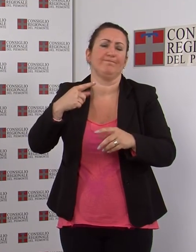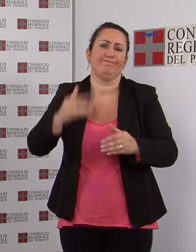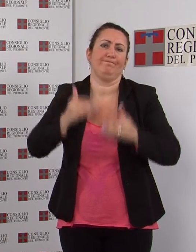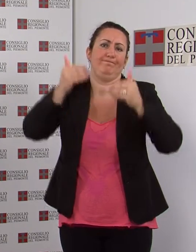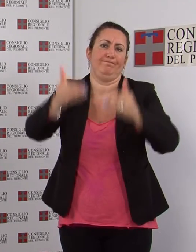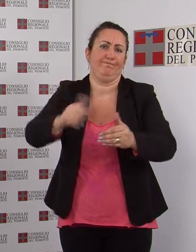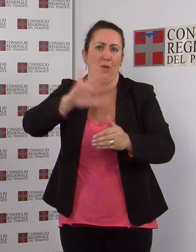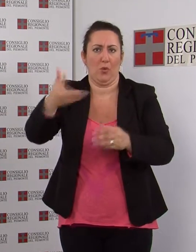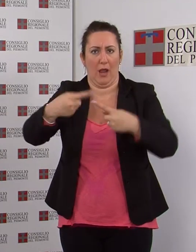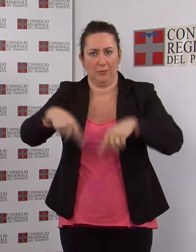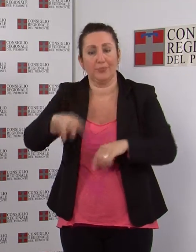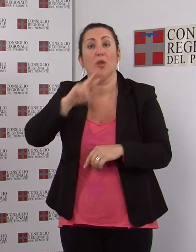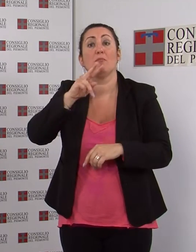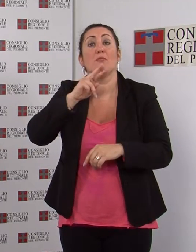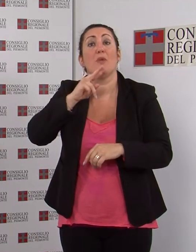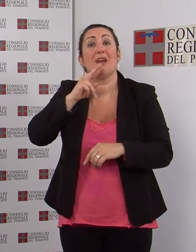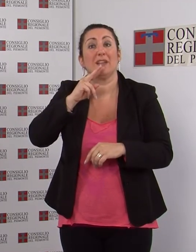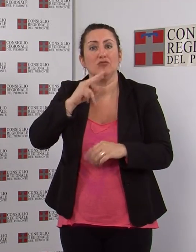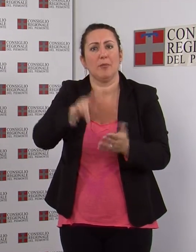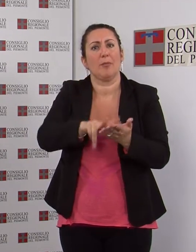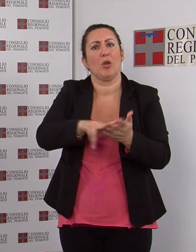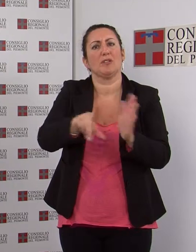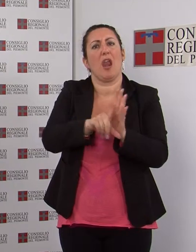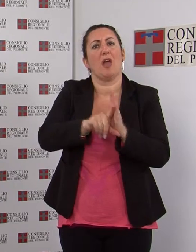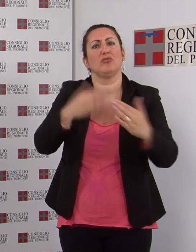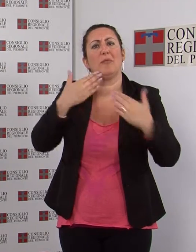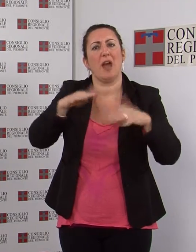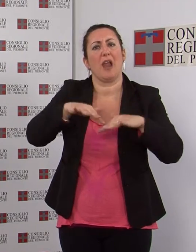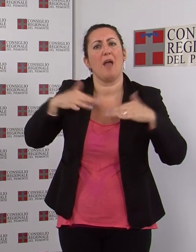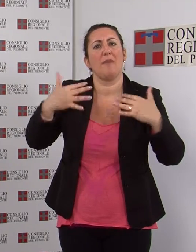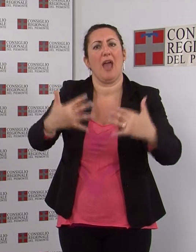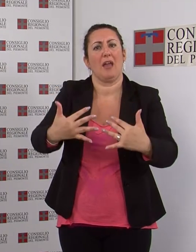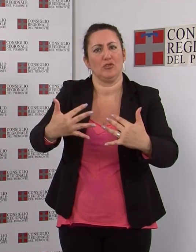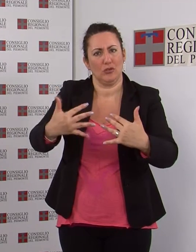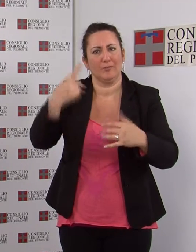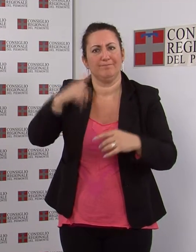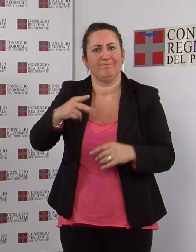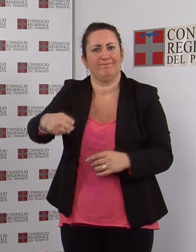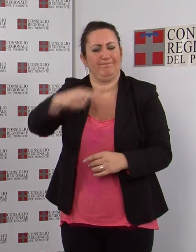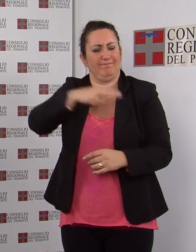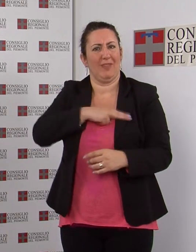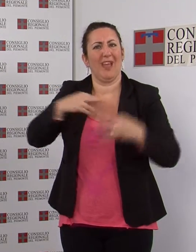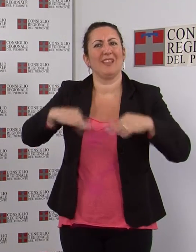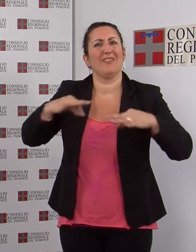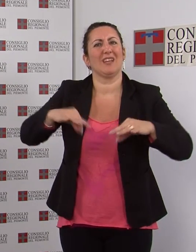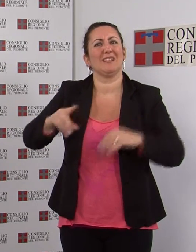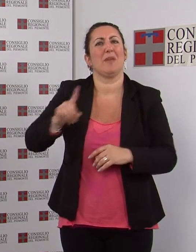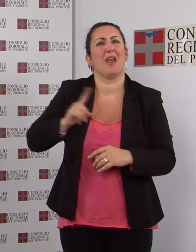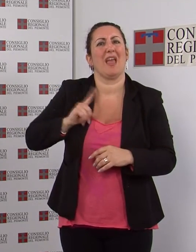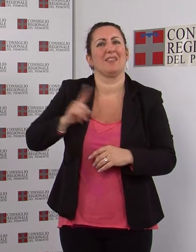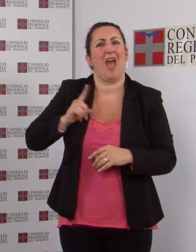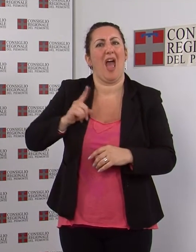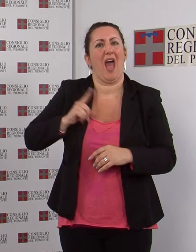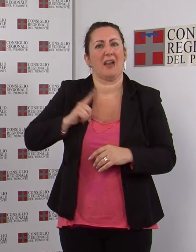Nel pomeriggio l'Assemblea ha respinto la proposta di legge al Parlamento per l'introduzione di codici identificativi alle divise delle forze dell'ordine